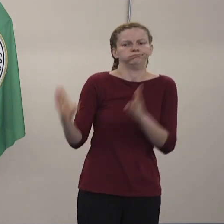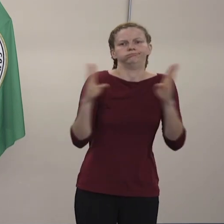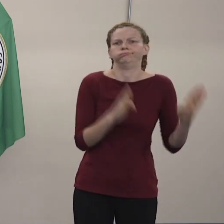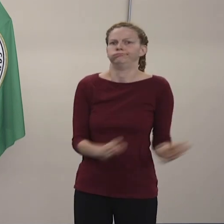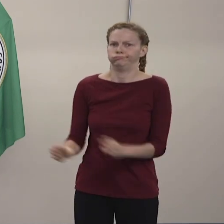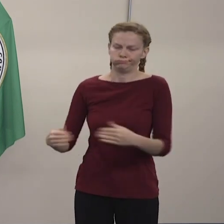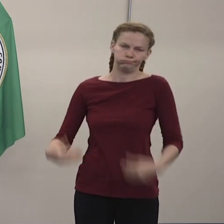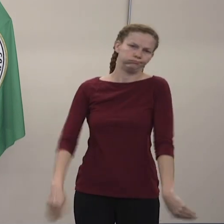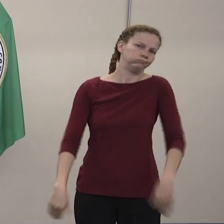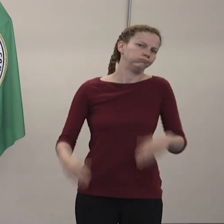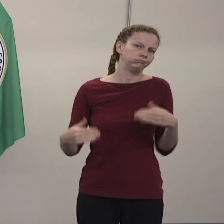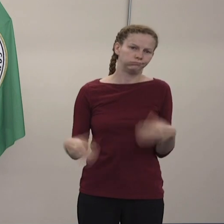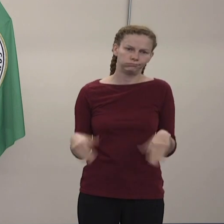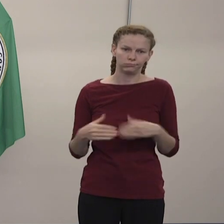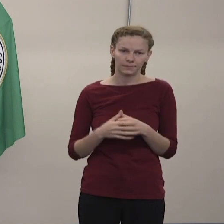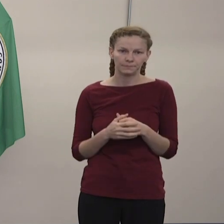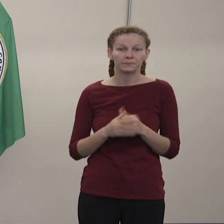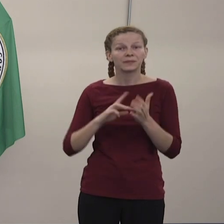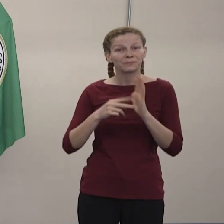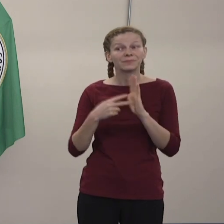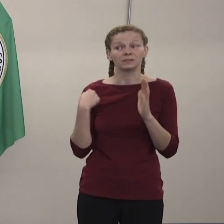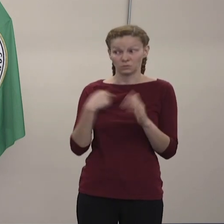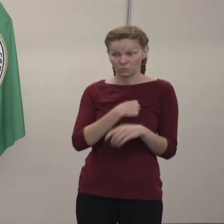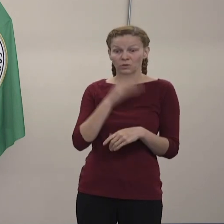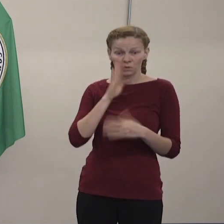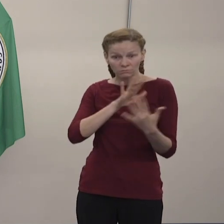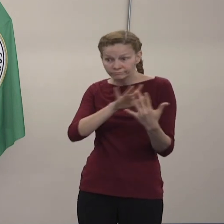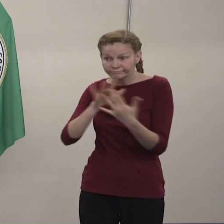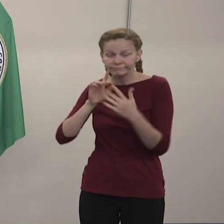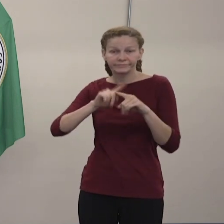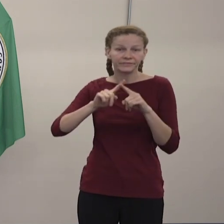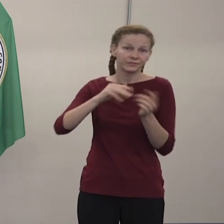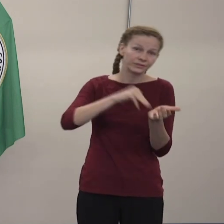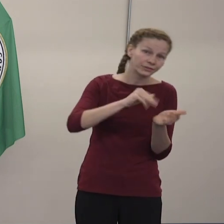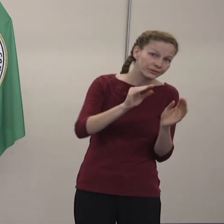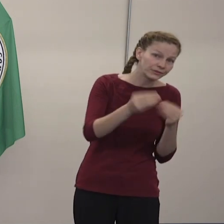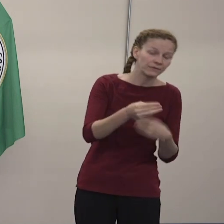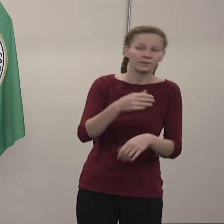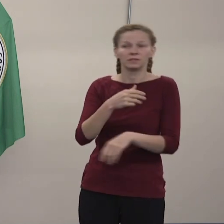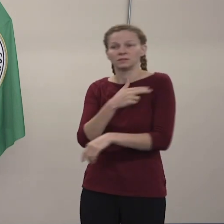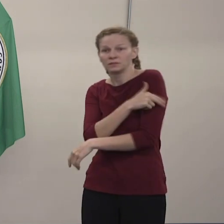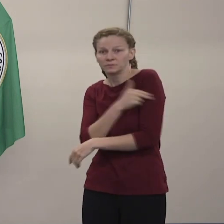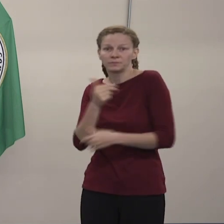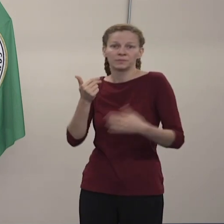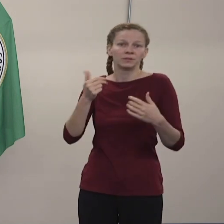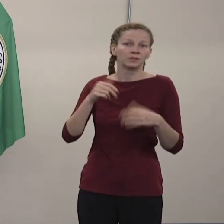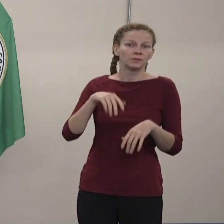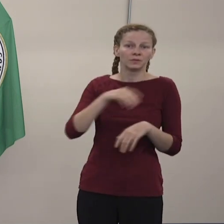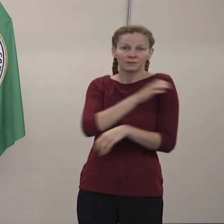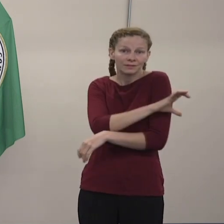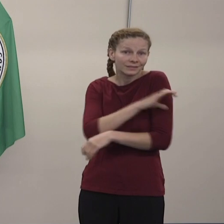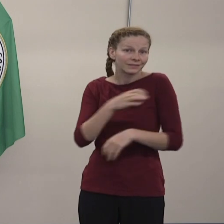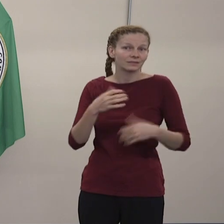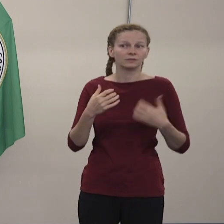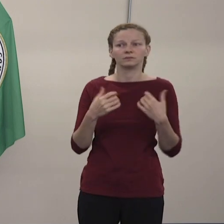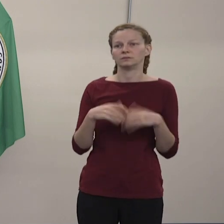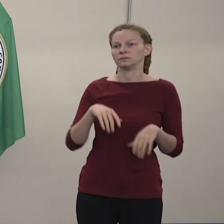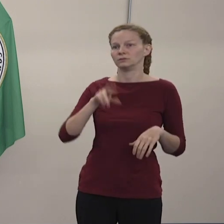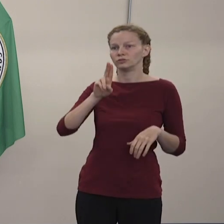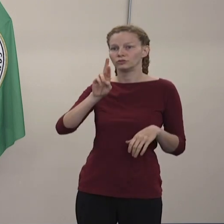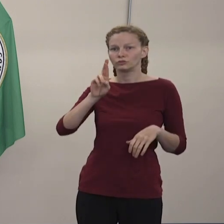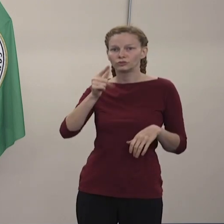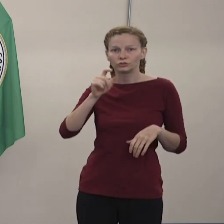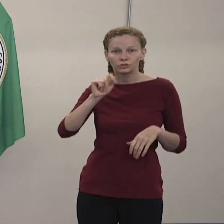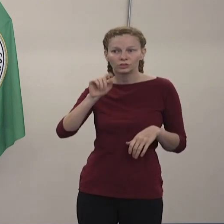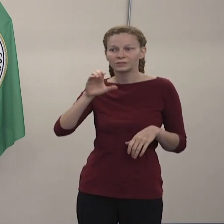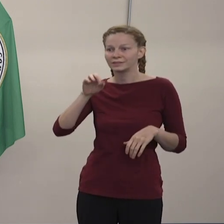Así que estaremos en comunicación con clínicas locales, con laboratorios locales, con para que